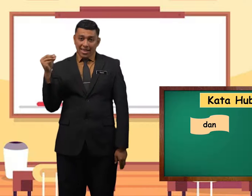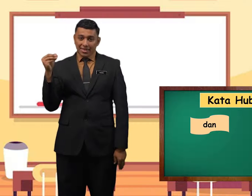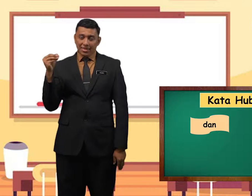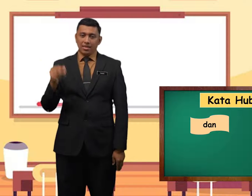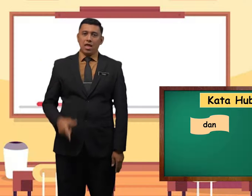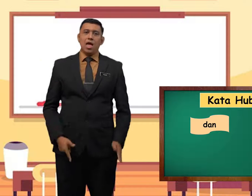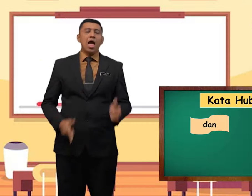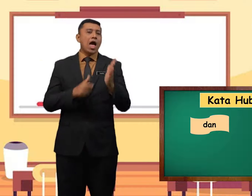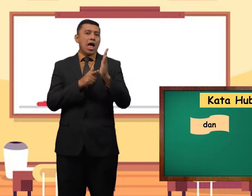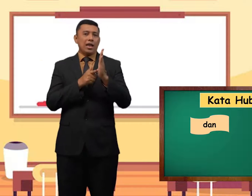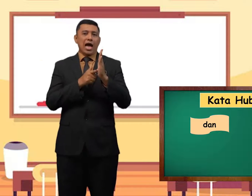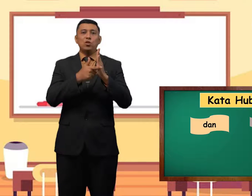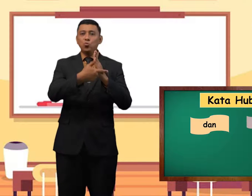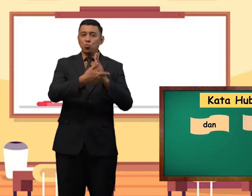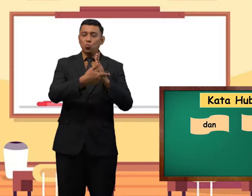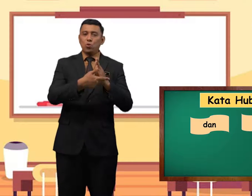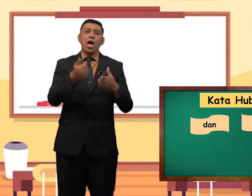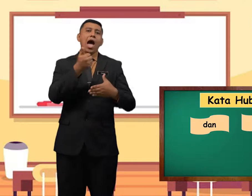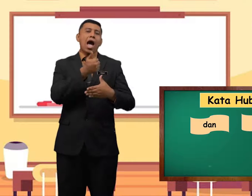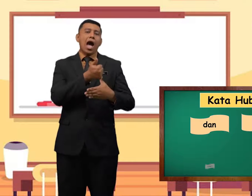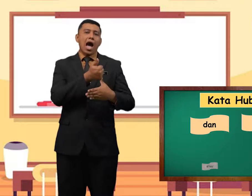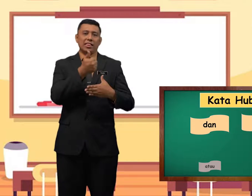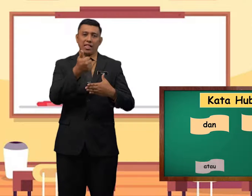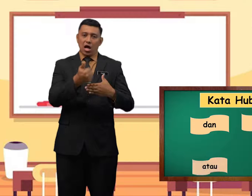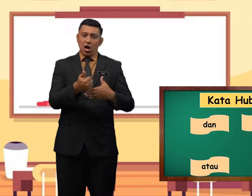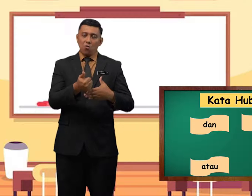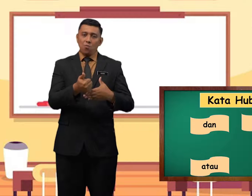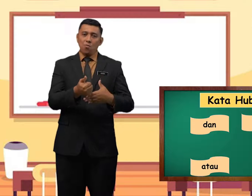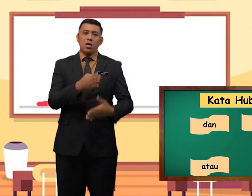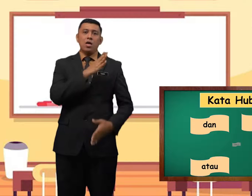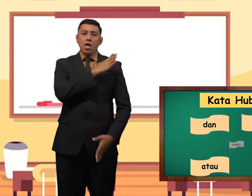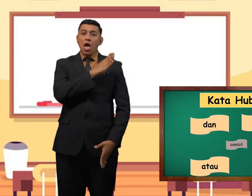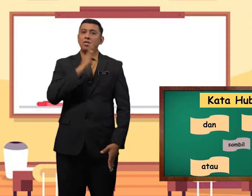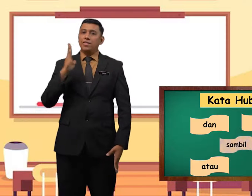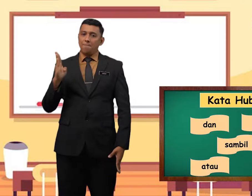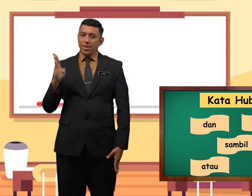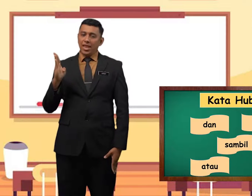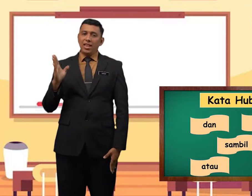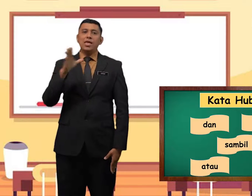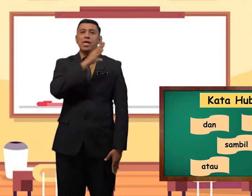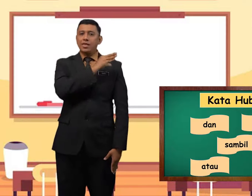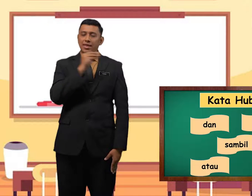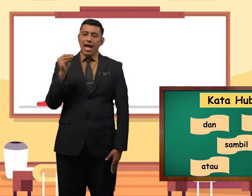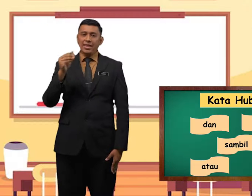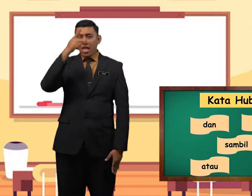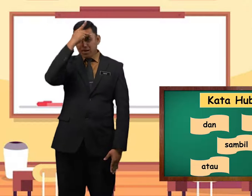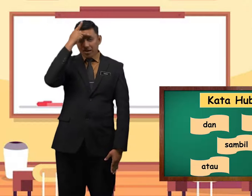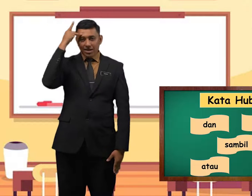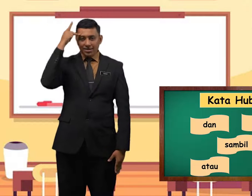lalu atau sambil dan kerana.